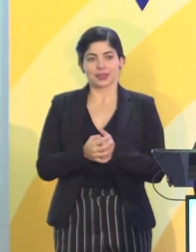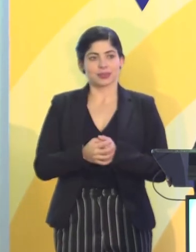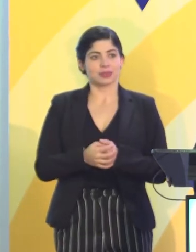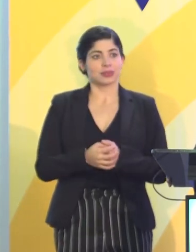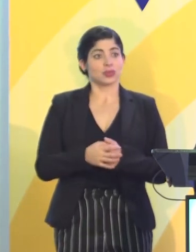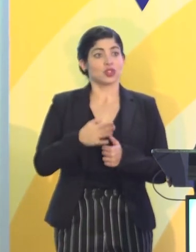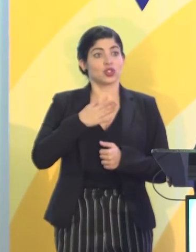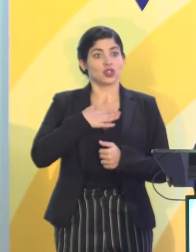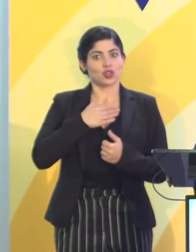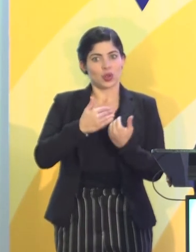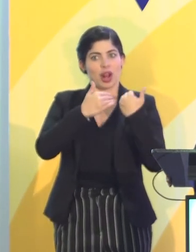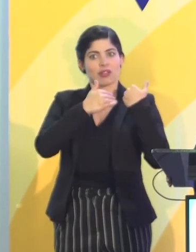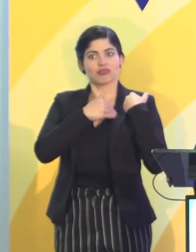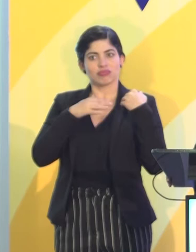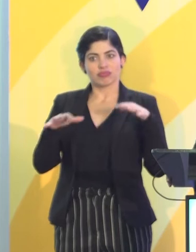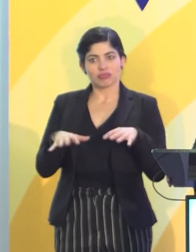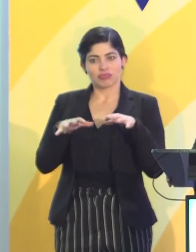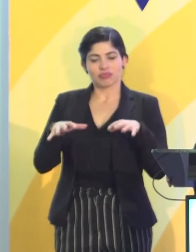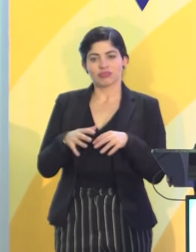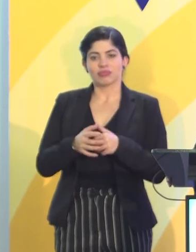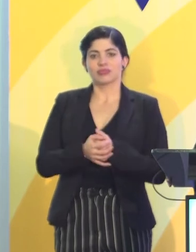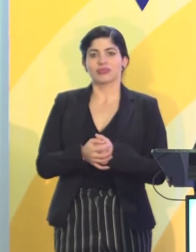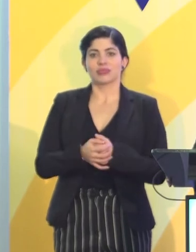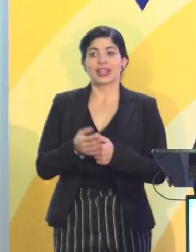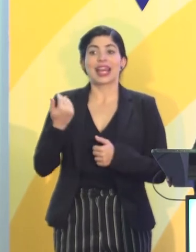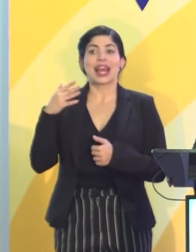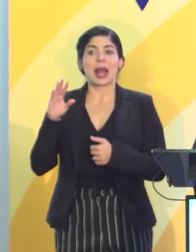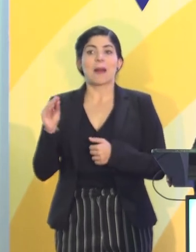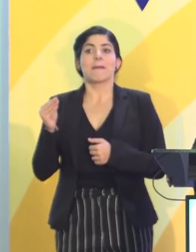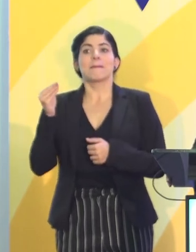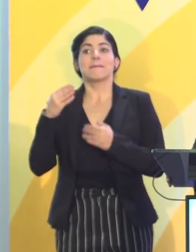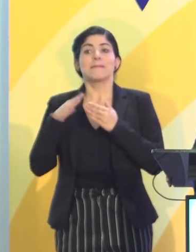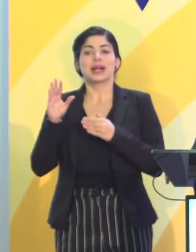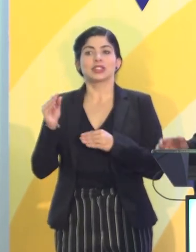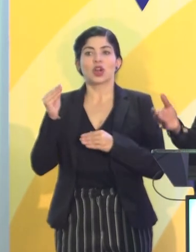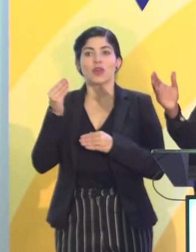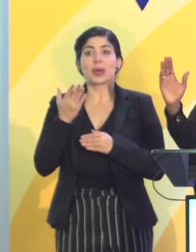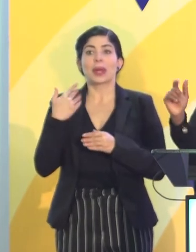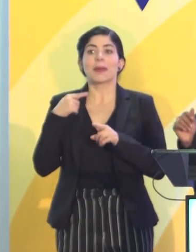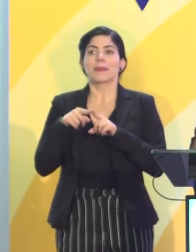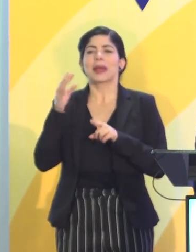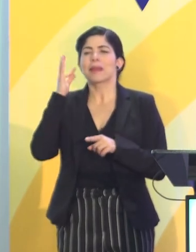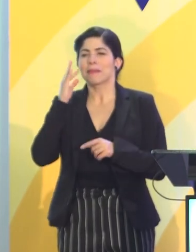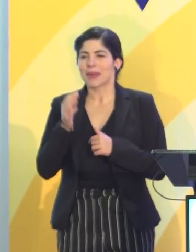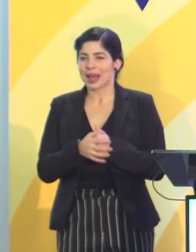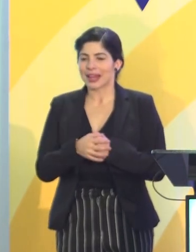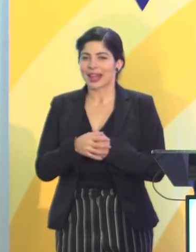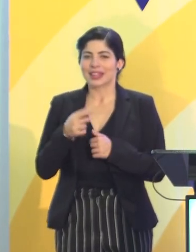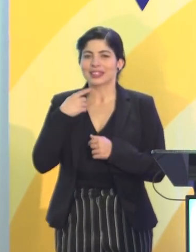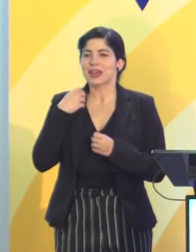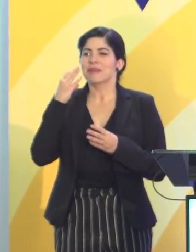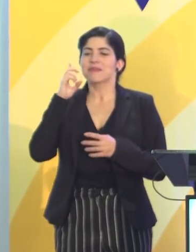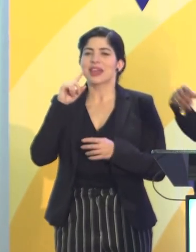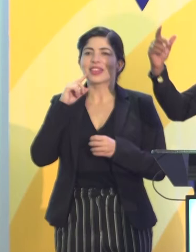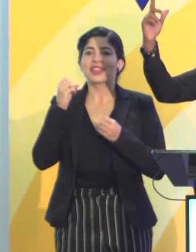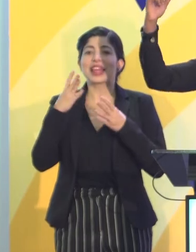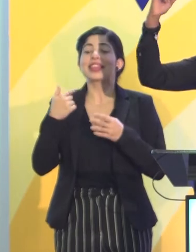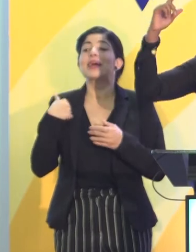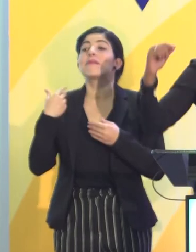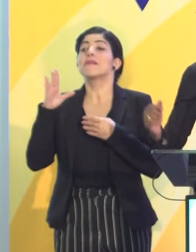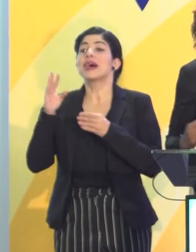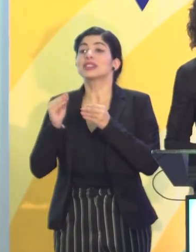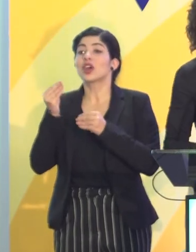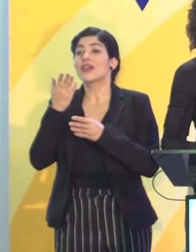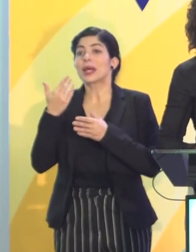Y yo era la anfitriona, era más joven que mi hermana, imagínense, ya como miento tanto seguro, que mi